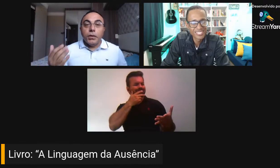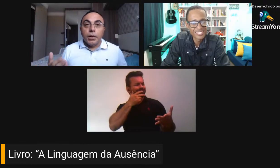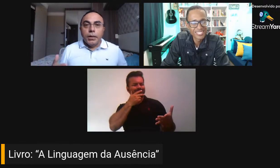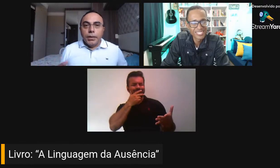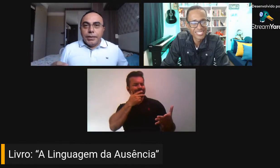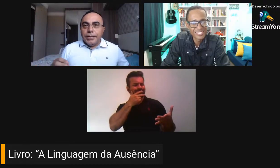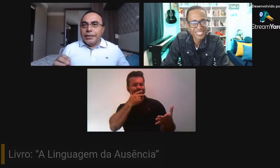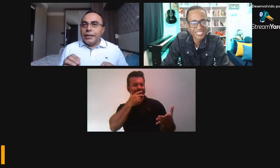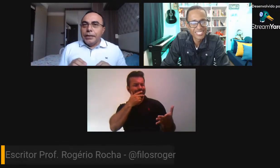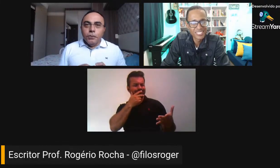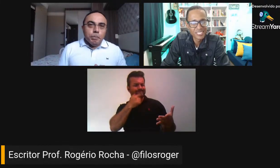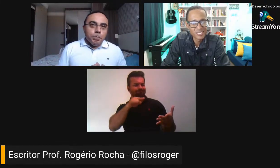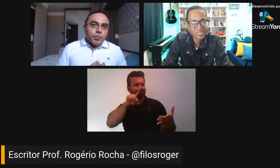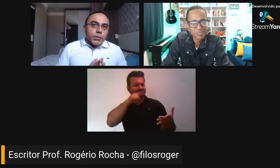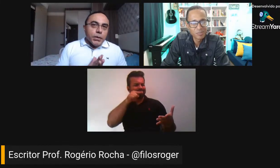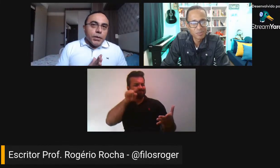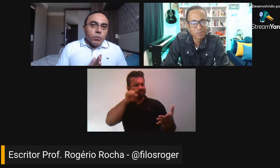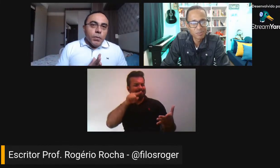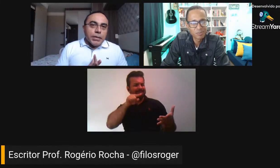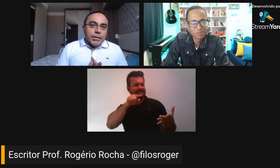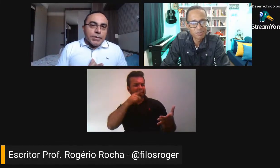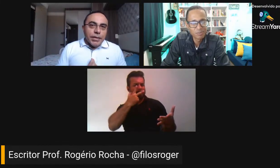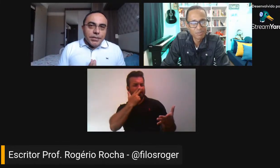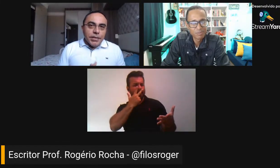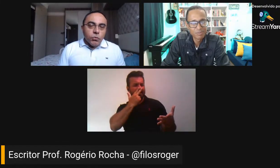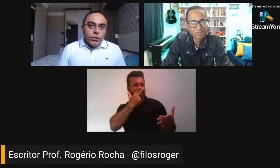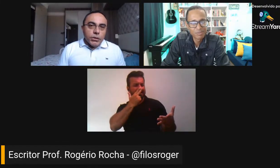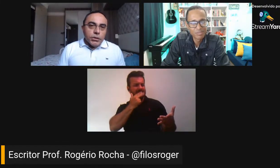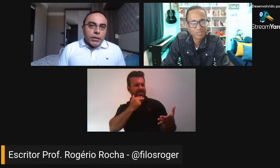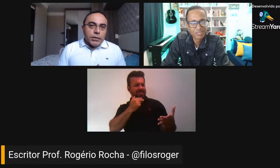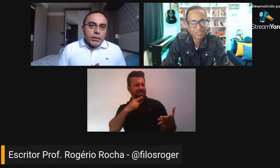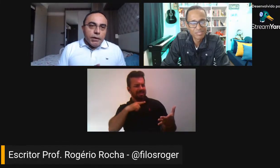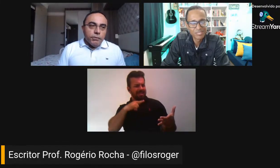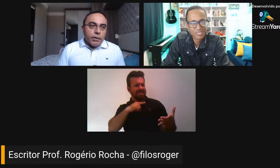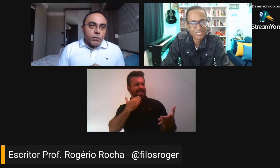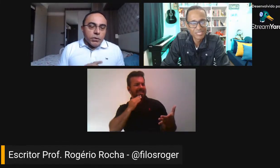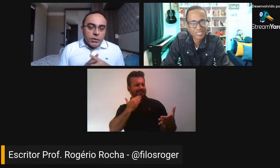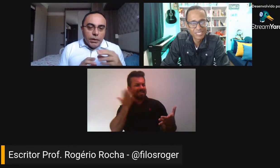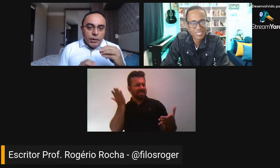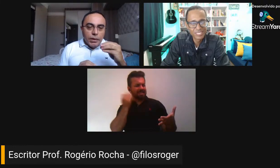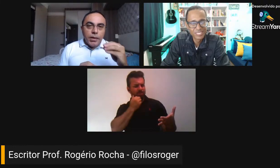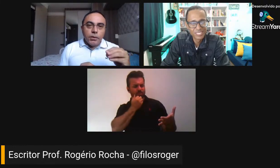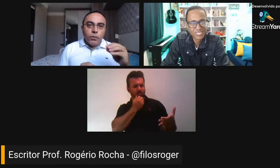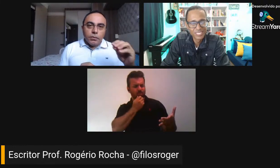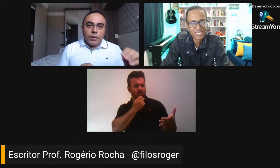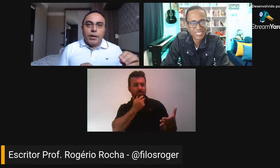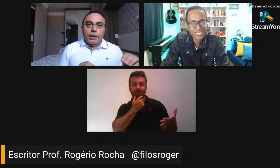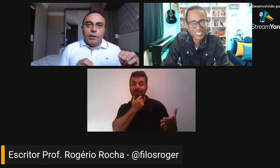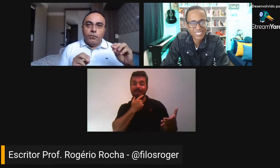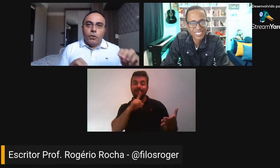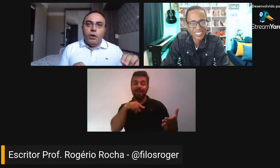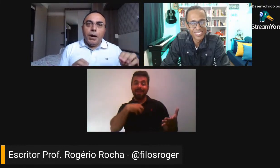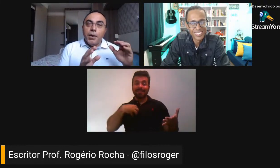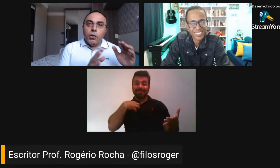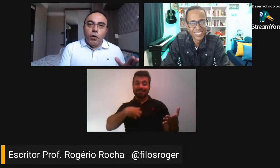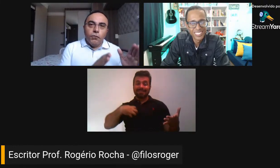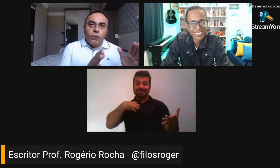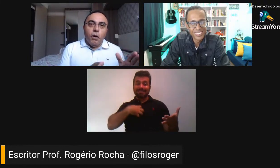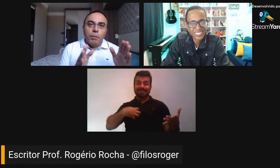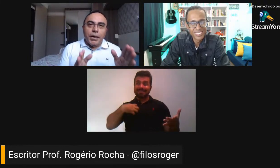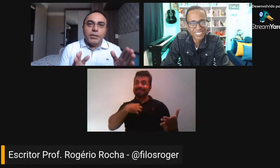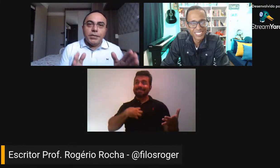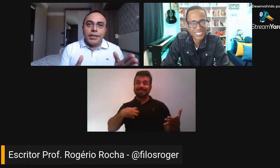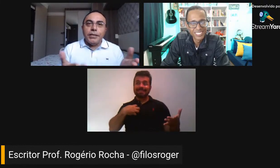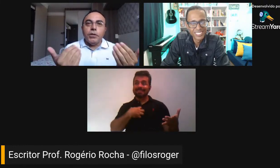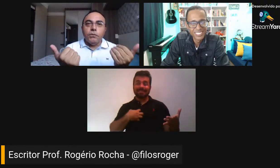enfim, então, uma das grandes angústias de quem escreve é você encontrar a melhor